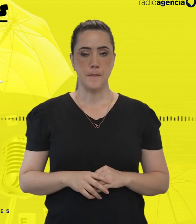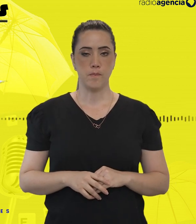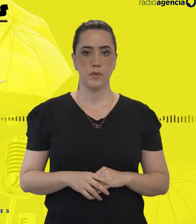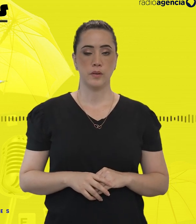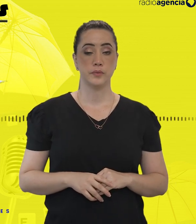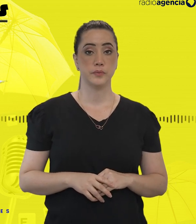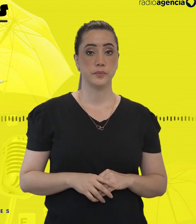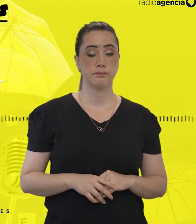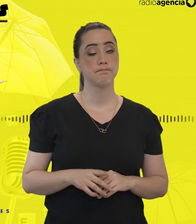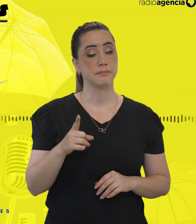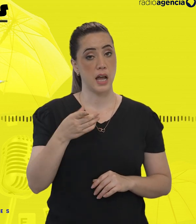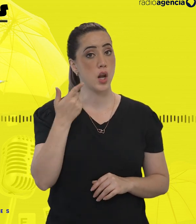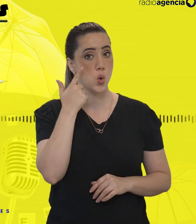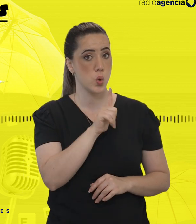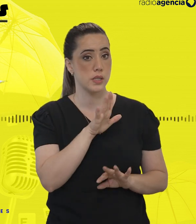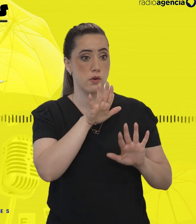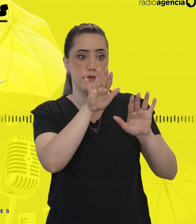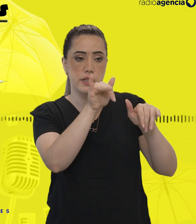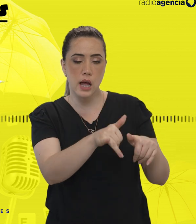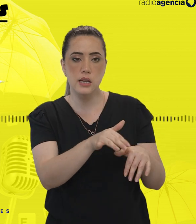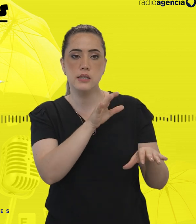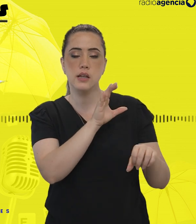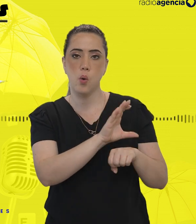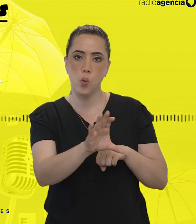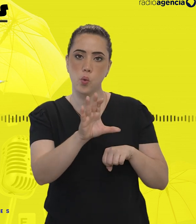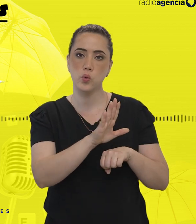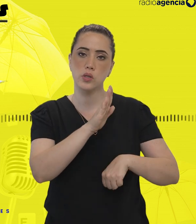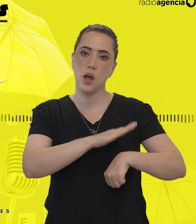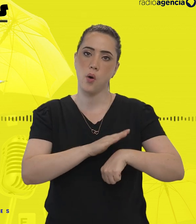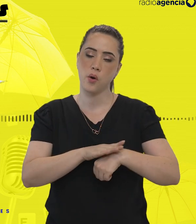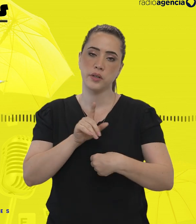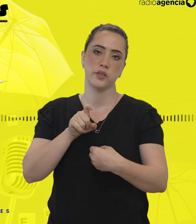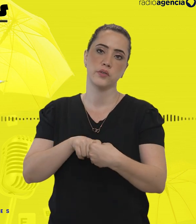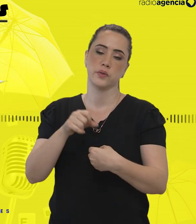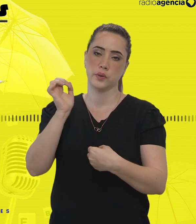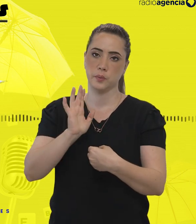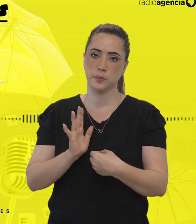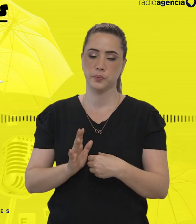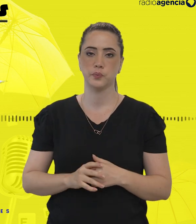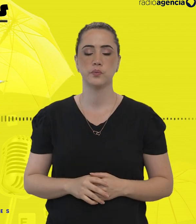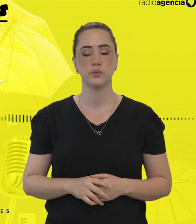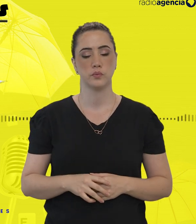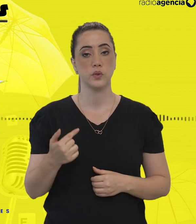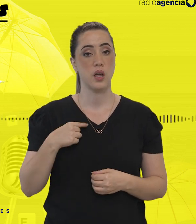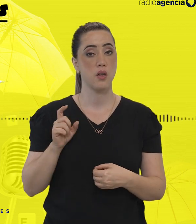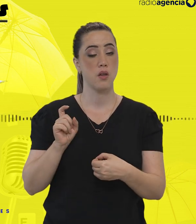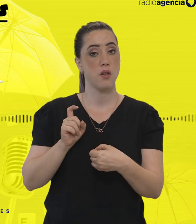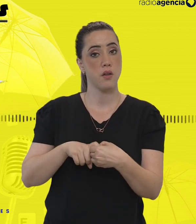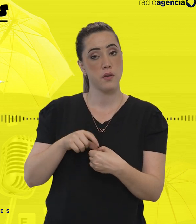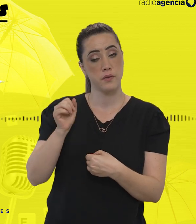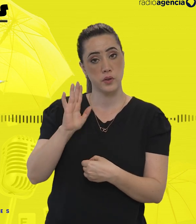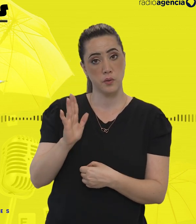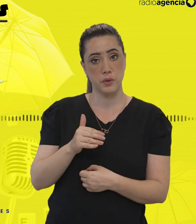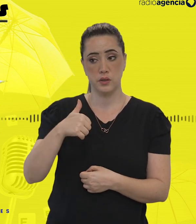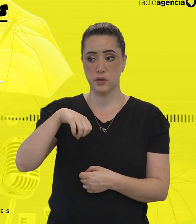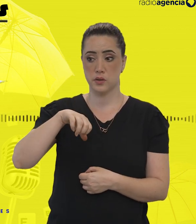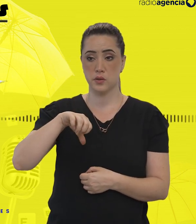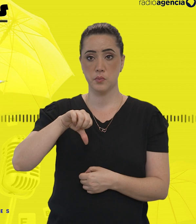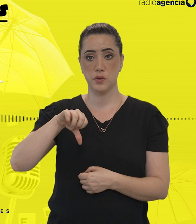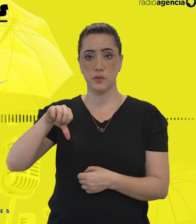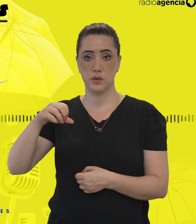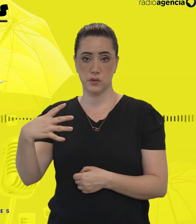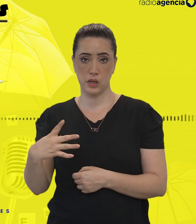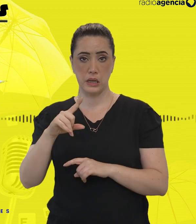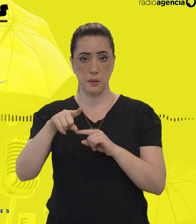A Maria Eugênia conseguiu terminar o curso e chegou a hora de voltar ao Brasil. Eu voltei em 94, aí em